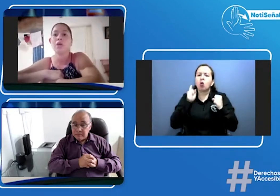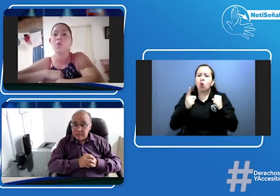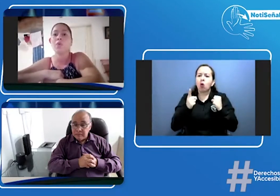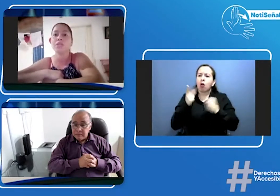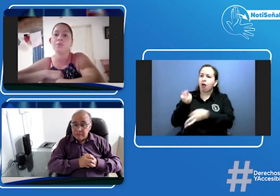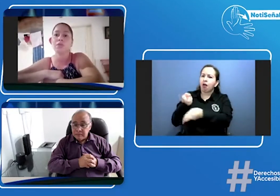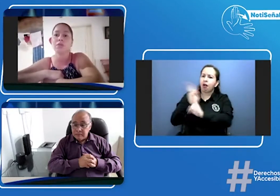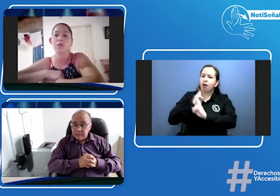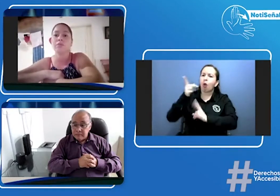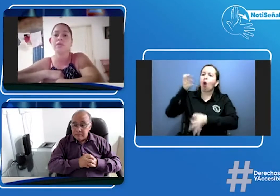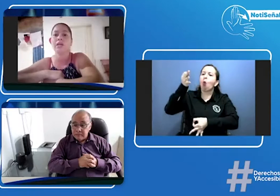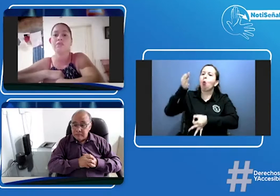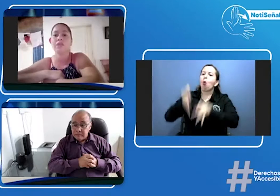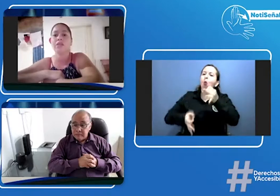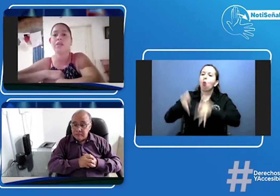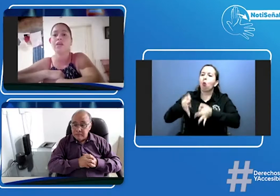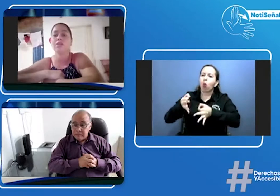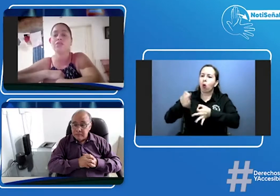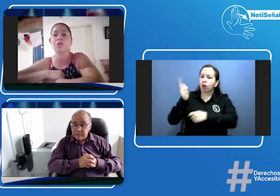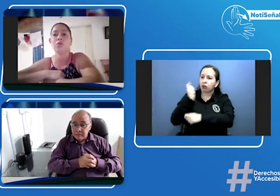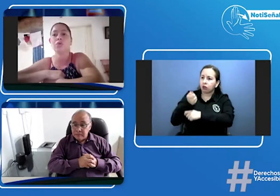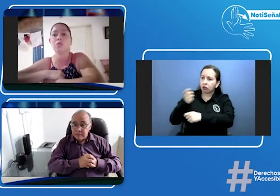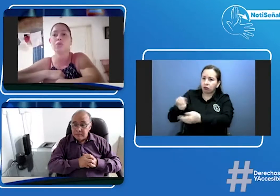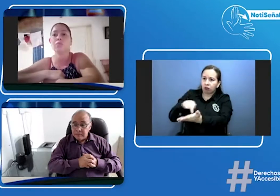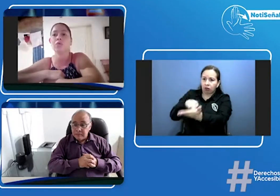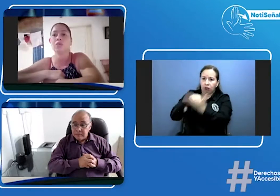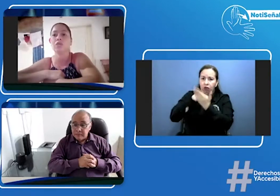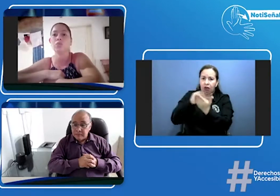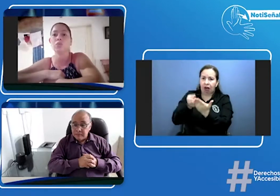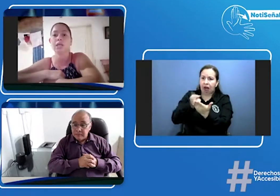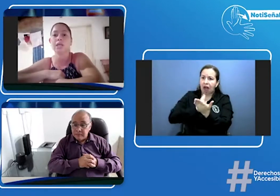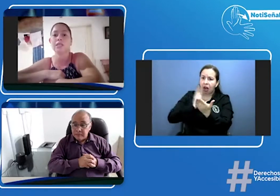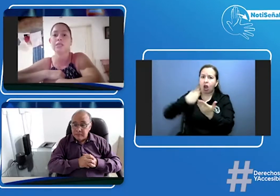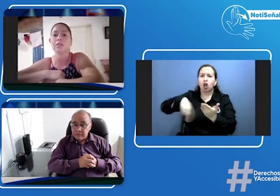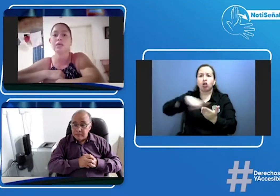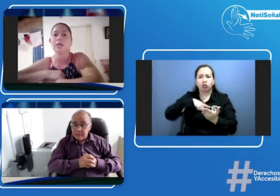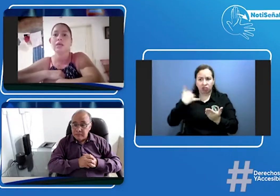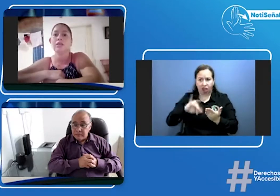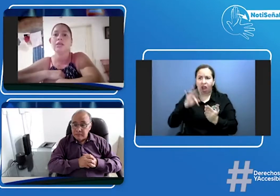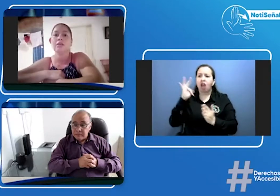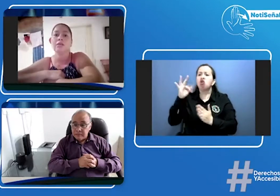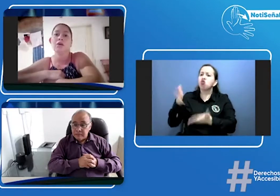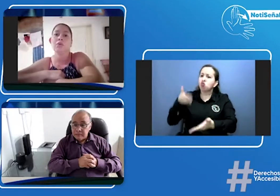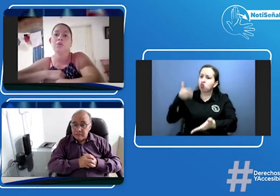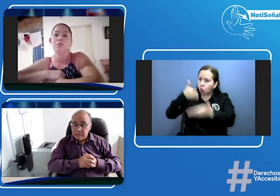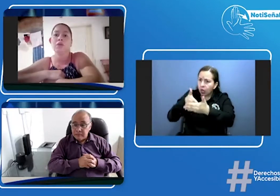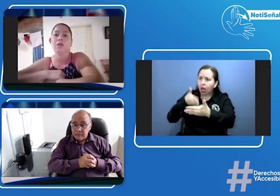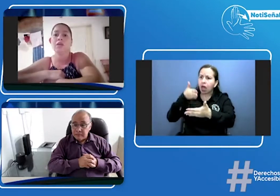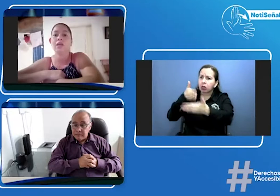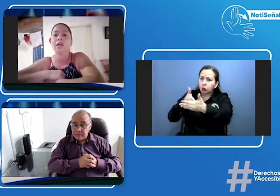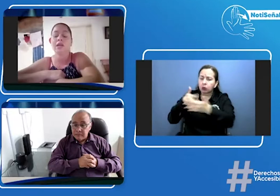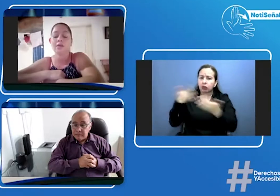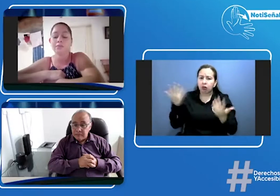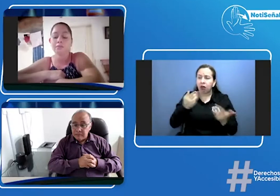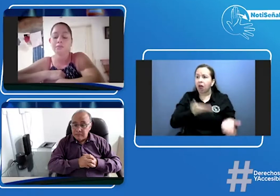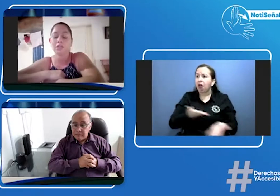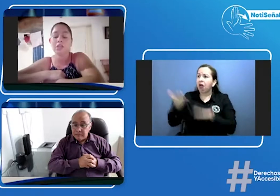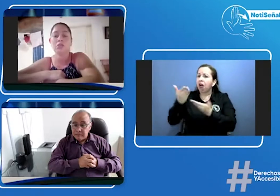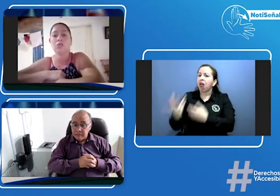juez porque a referente a eso ya nosotros hemos hecho tutelas y a donde fue denegada y eso nos tiene